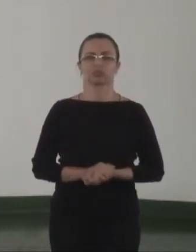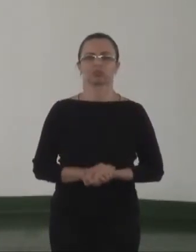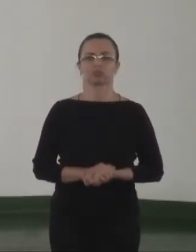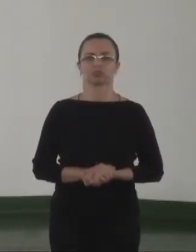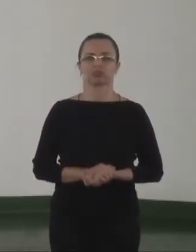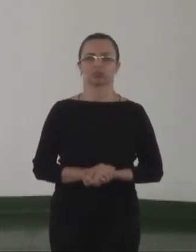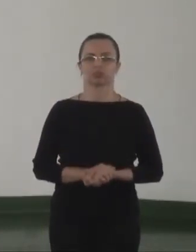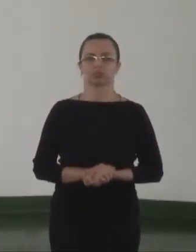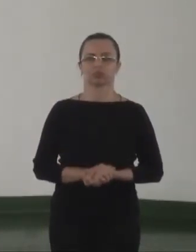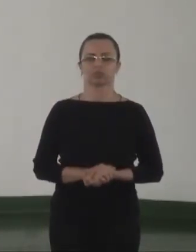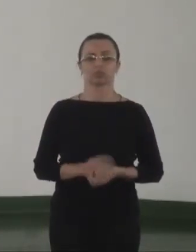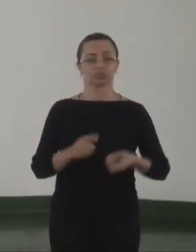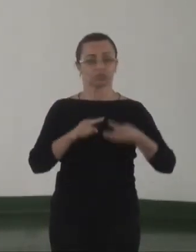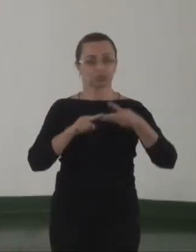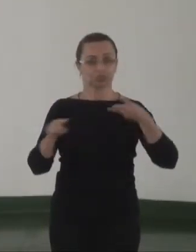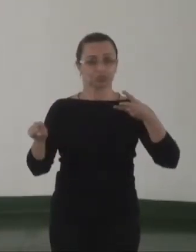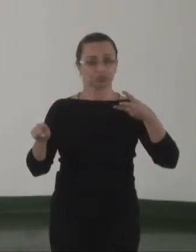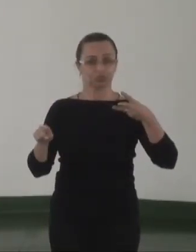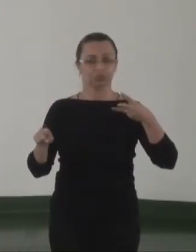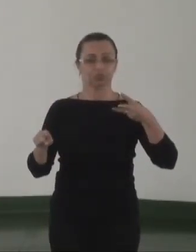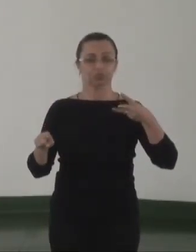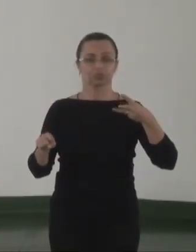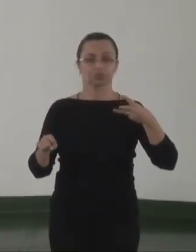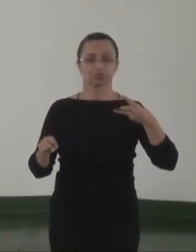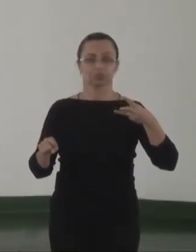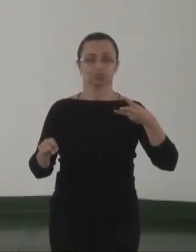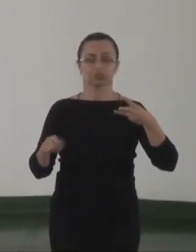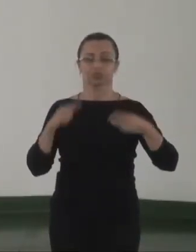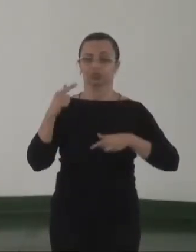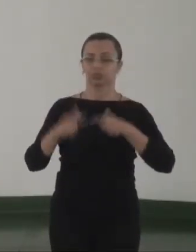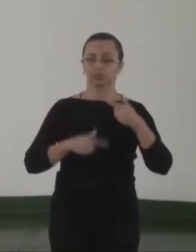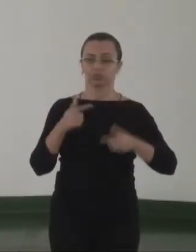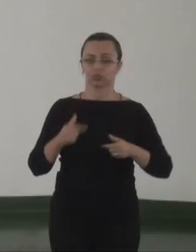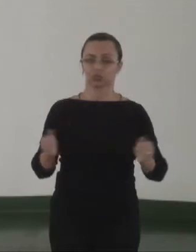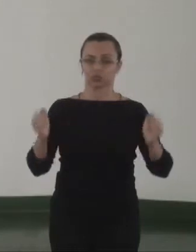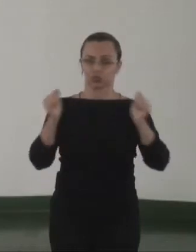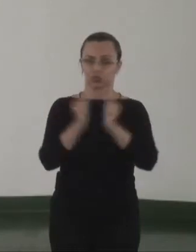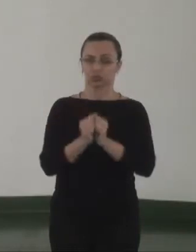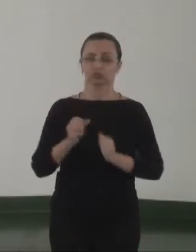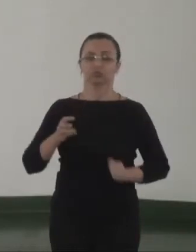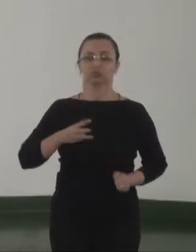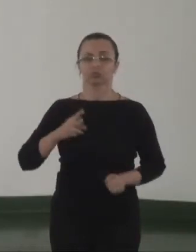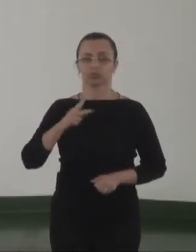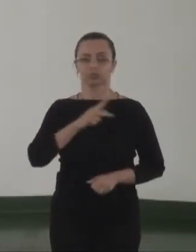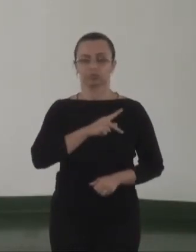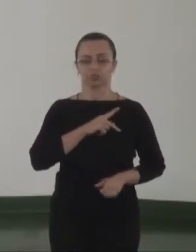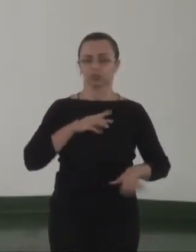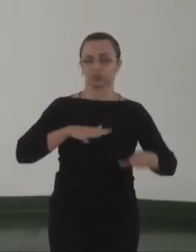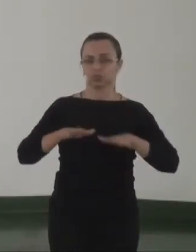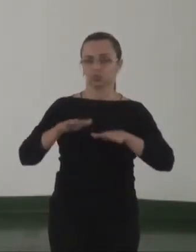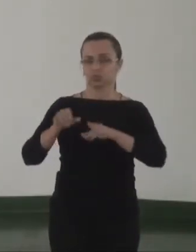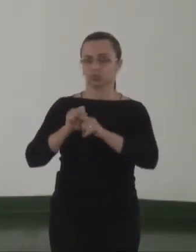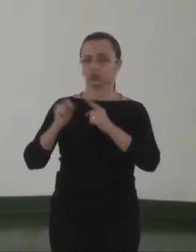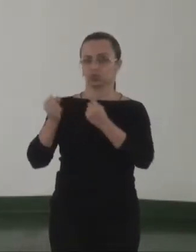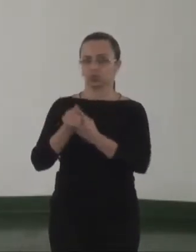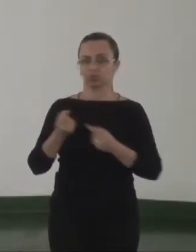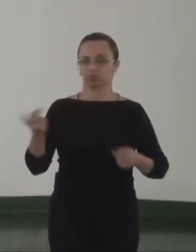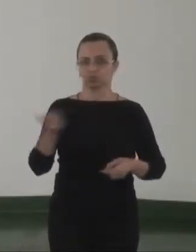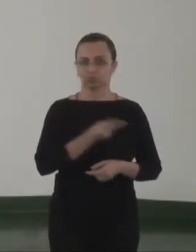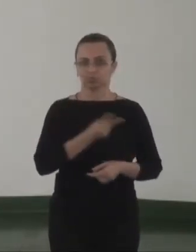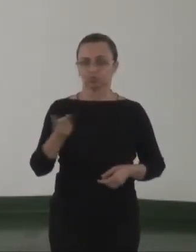O item 3 é a questão da atuação conjunta, MP, com movimentos sociais,